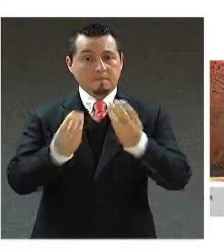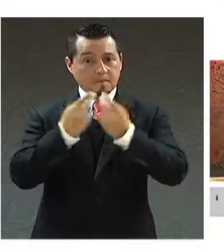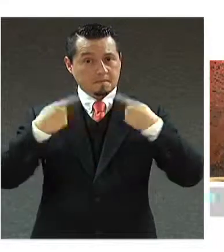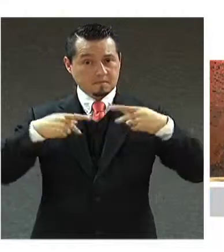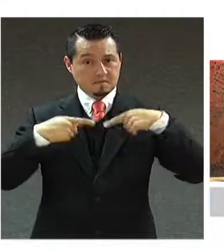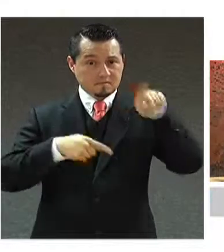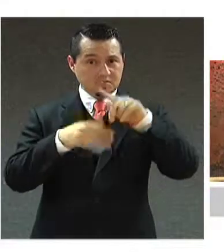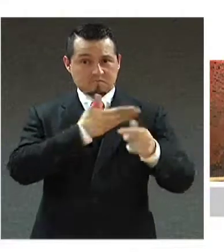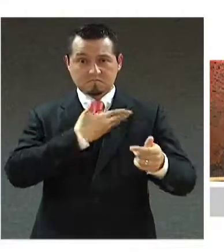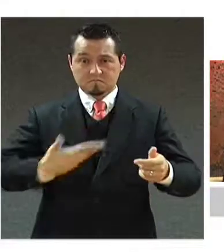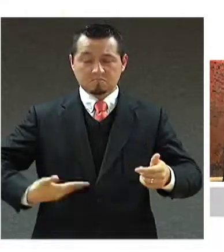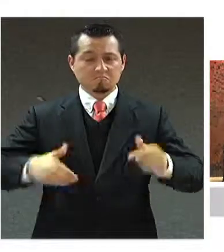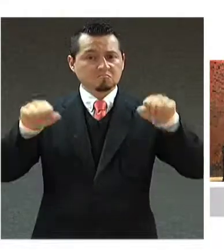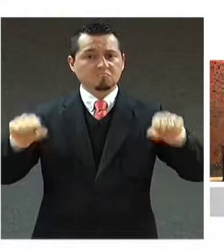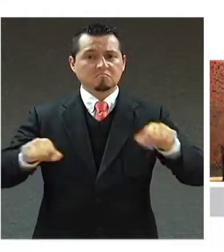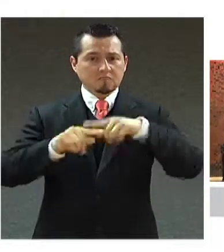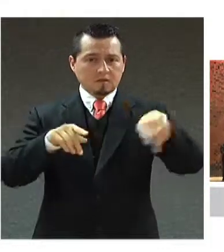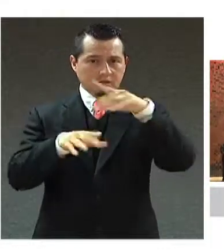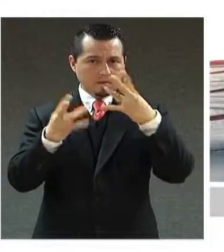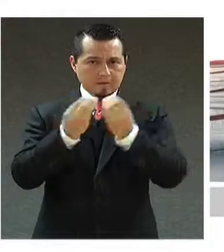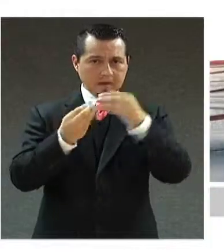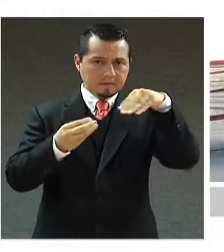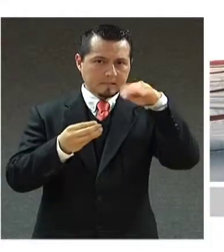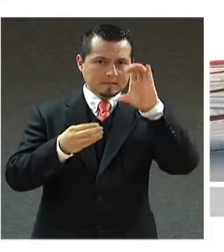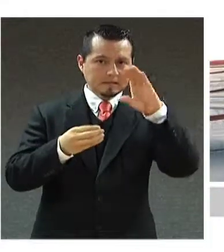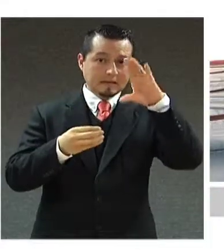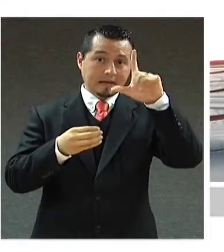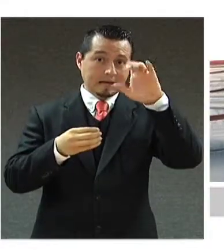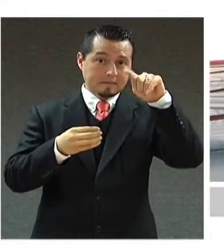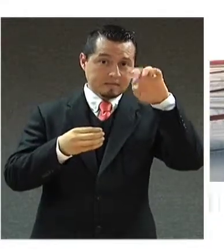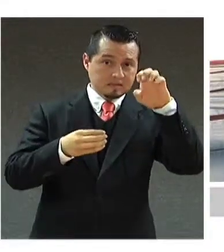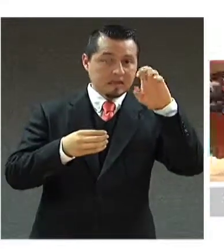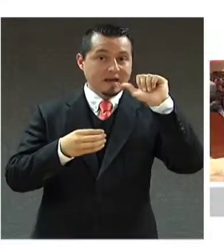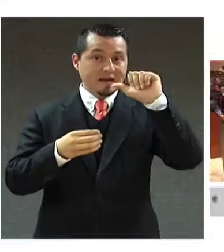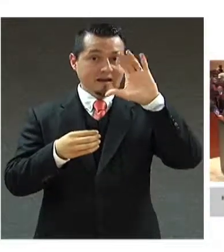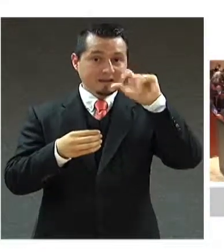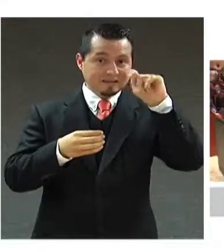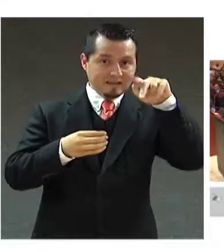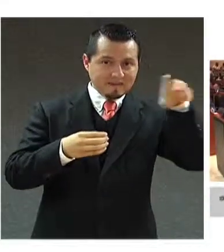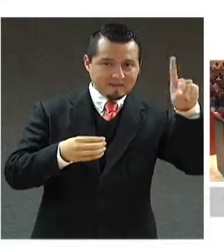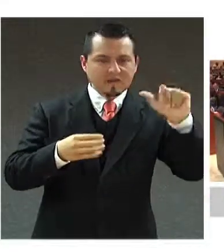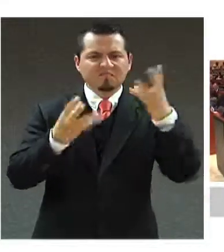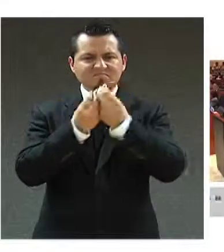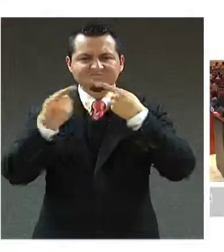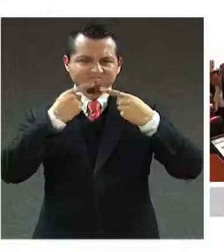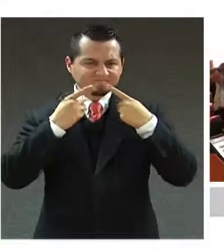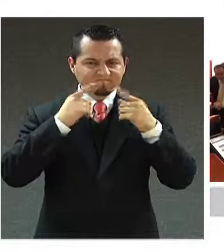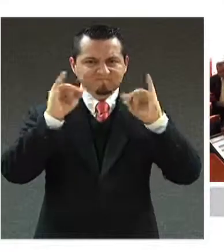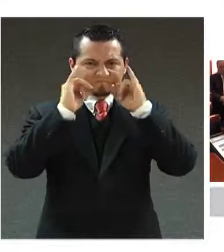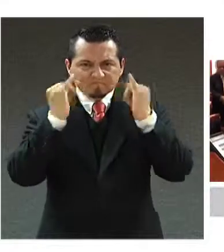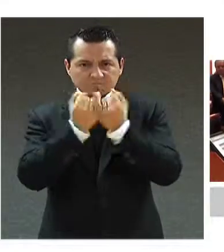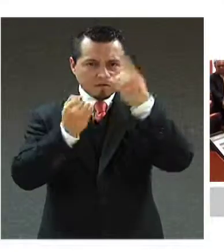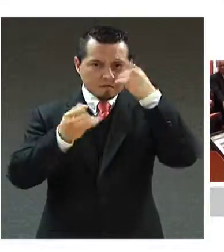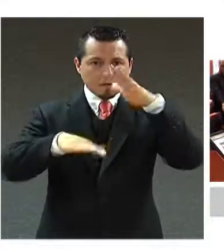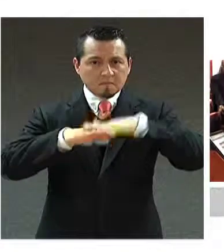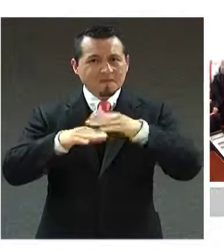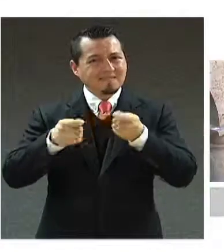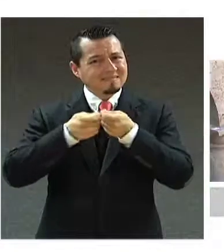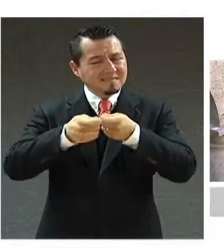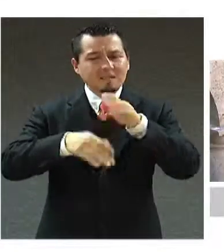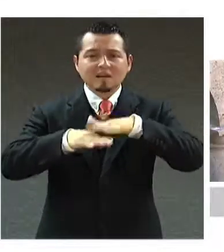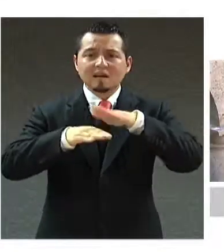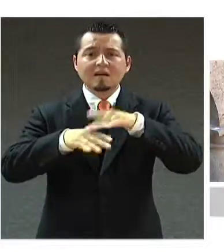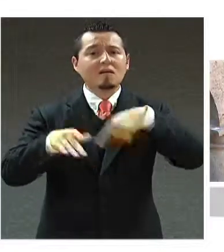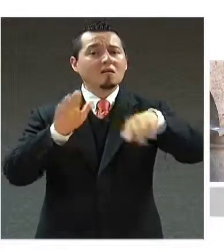El presidente de la mesa directiva del Congreso de Jalisco, diputado Clemente Castañeda, por considerar que es un tema prioritario para esta legislatura,